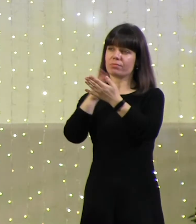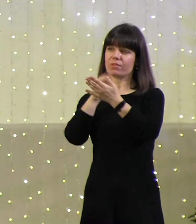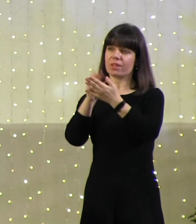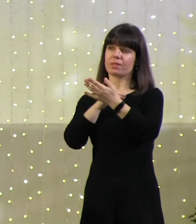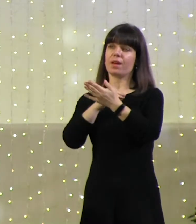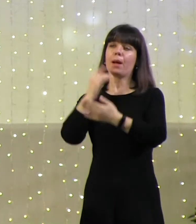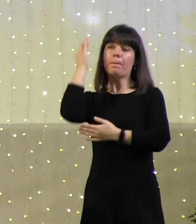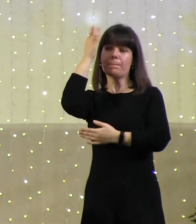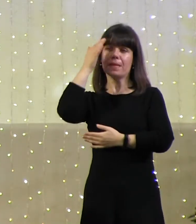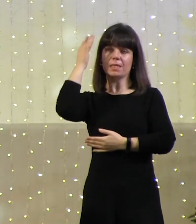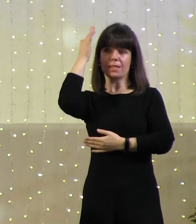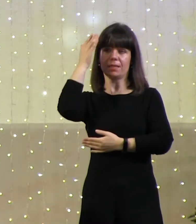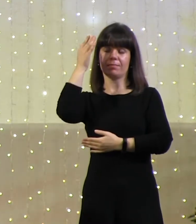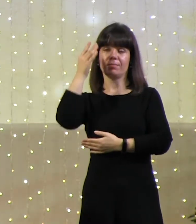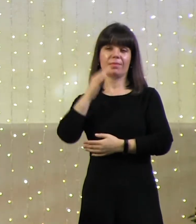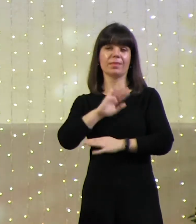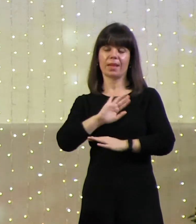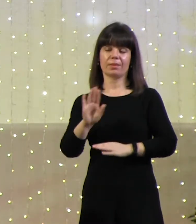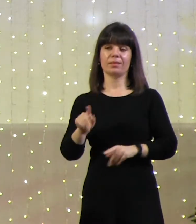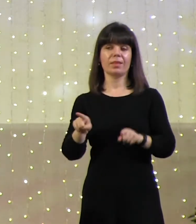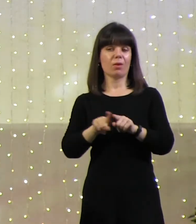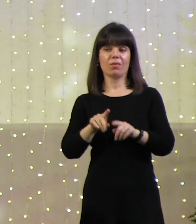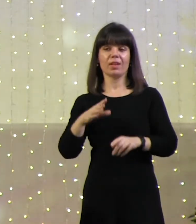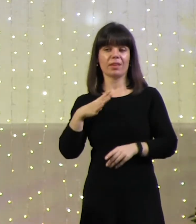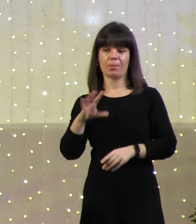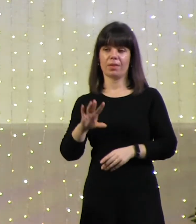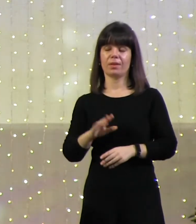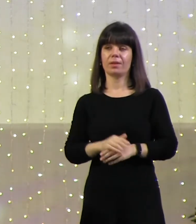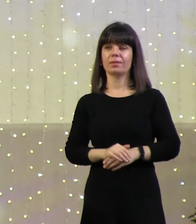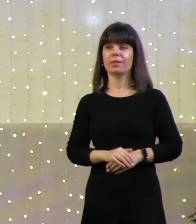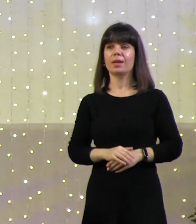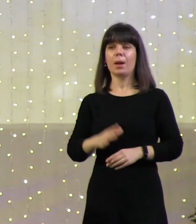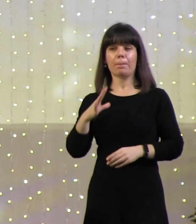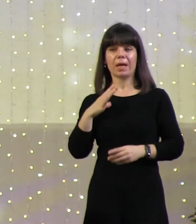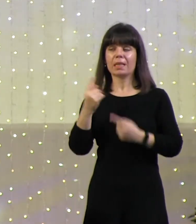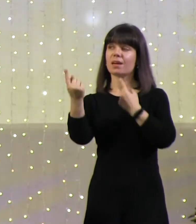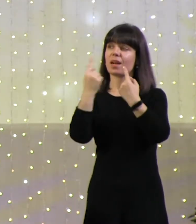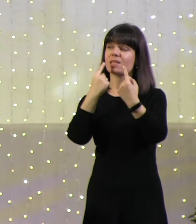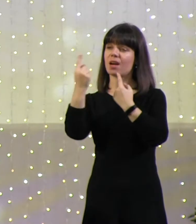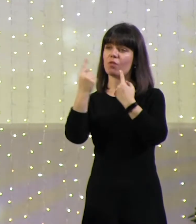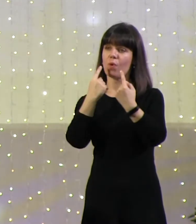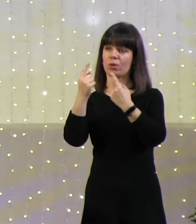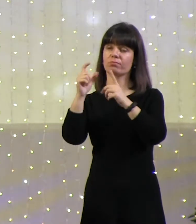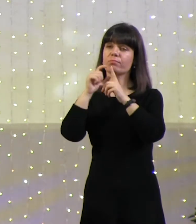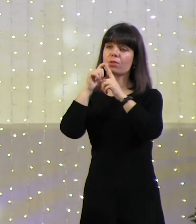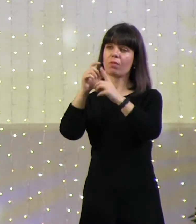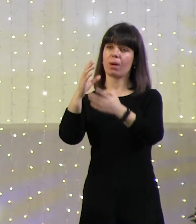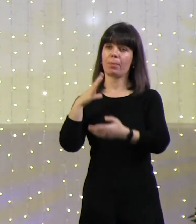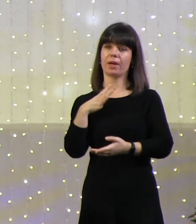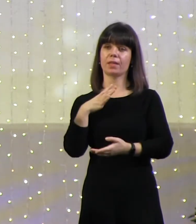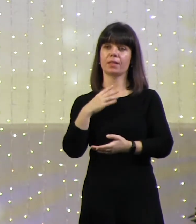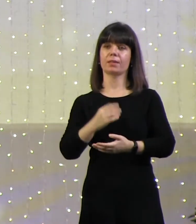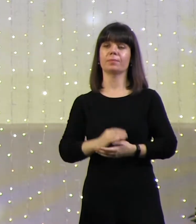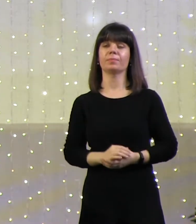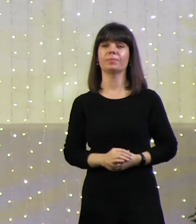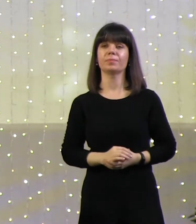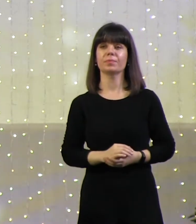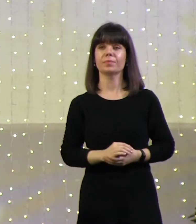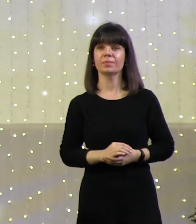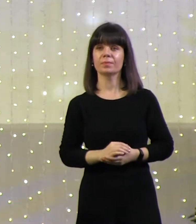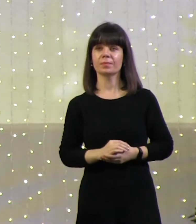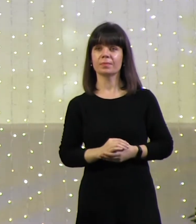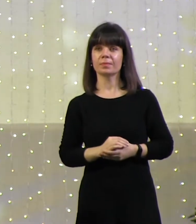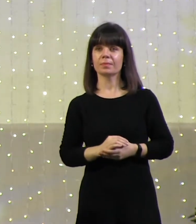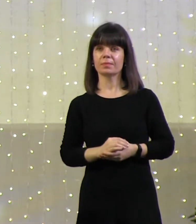Никаких звучаний. Нет, Бог так не создал разговор. И Бог не ожидал, чтобы Адам читал его мысли.